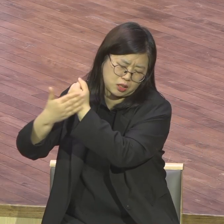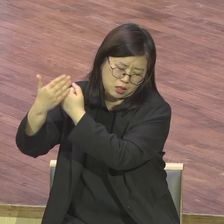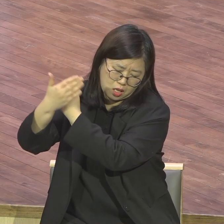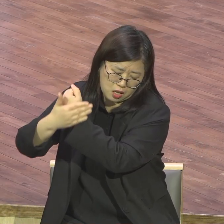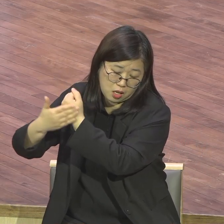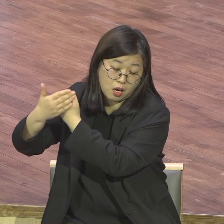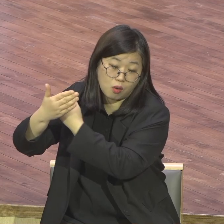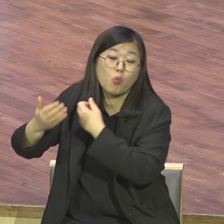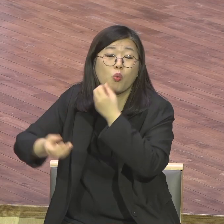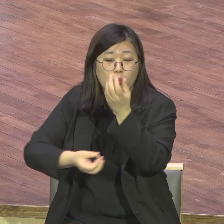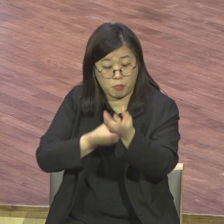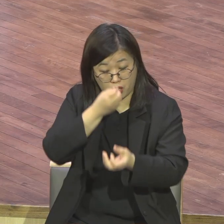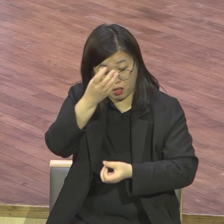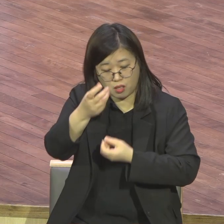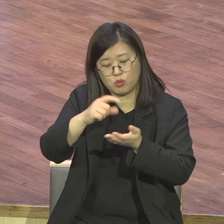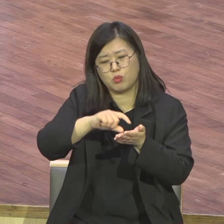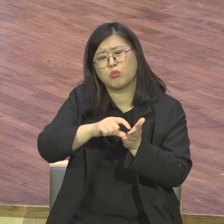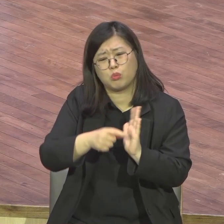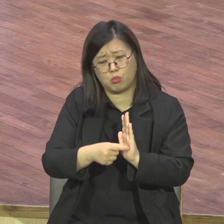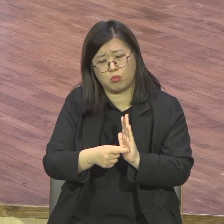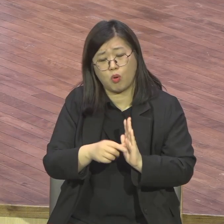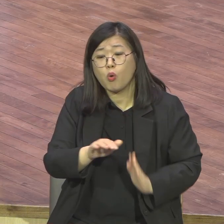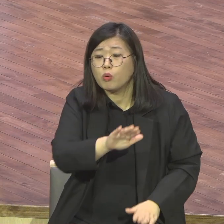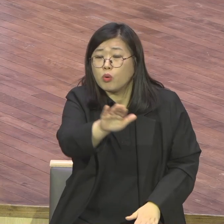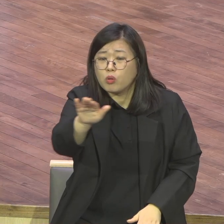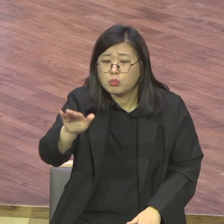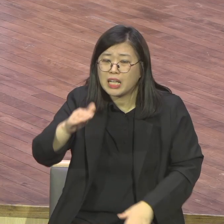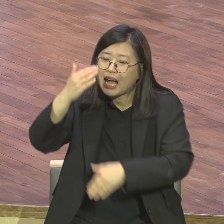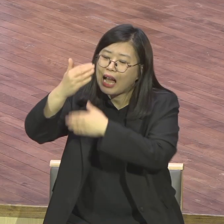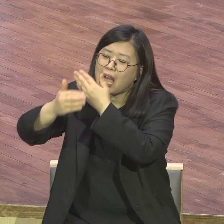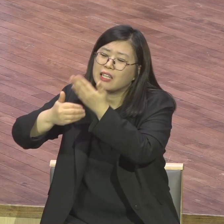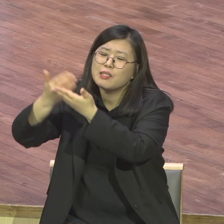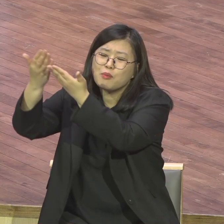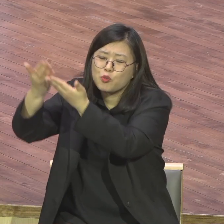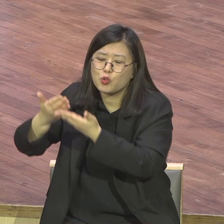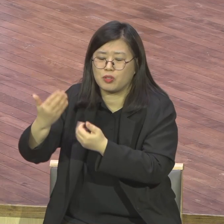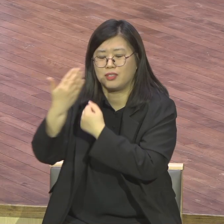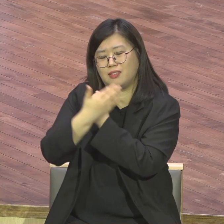전혀 여러분 직분이 어려울 것도 없습니다